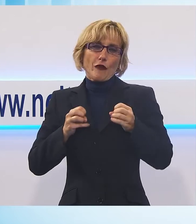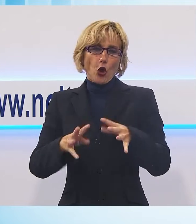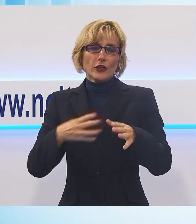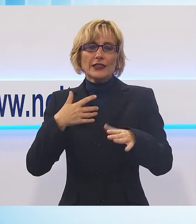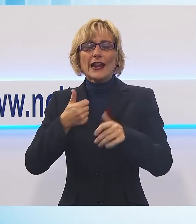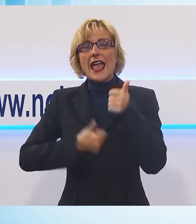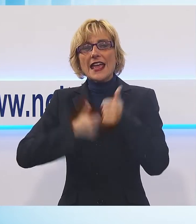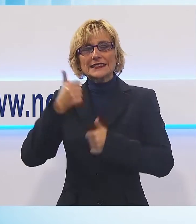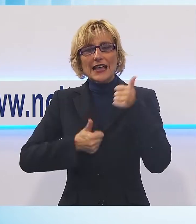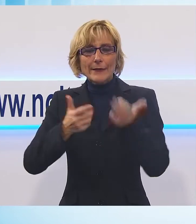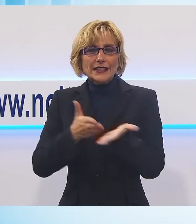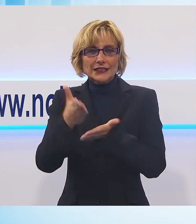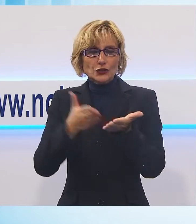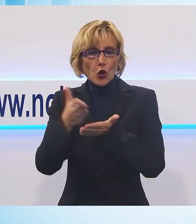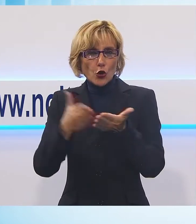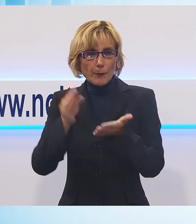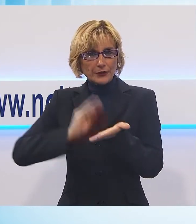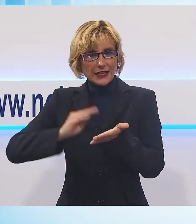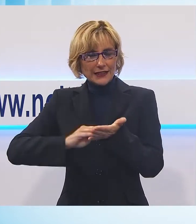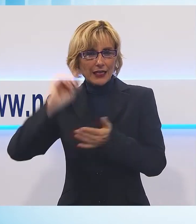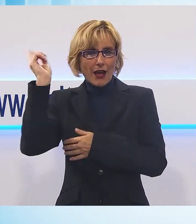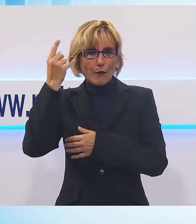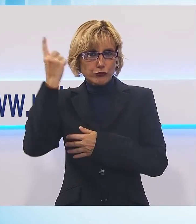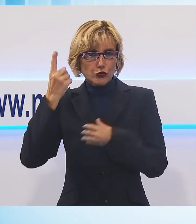soccorridori presenti sulle autoambulanze